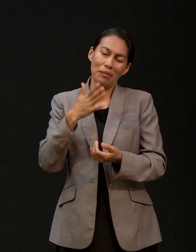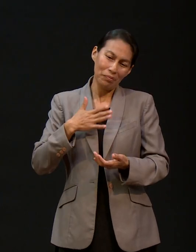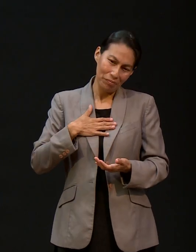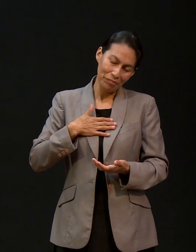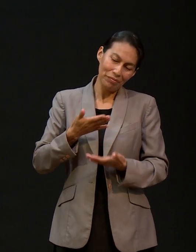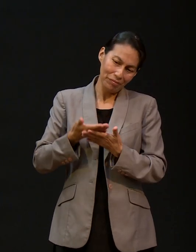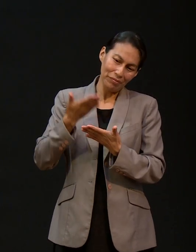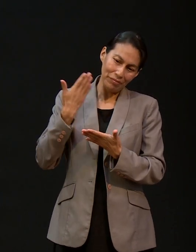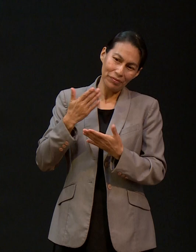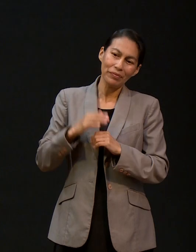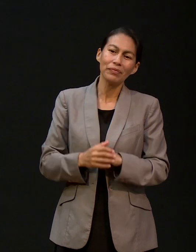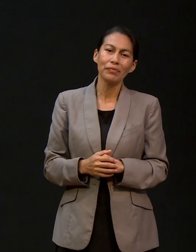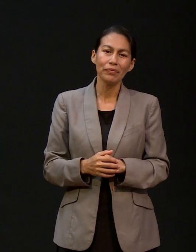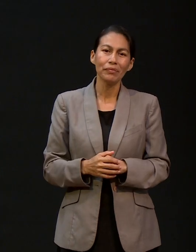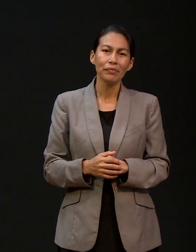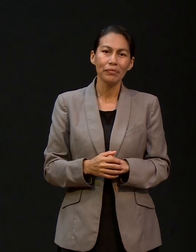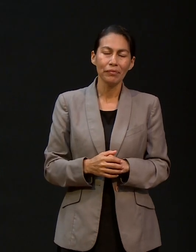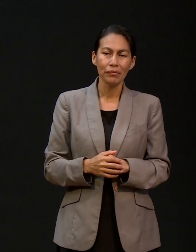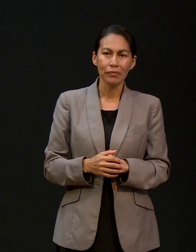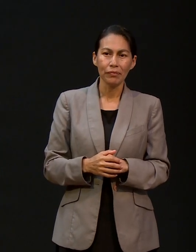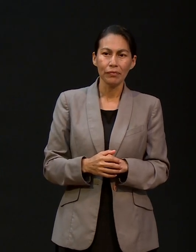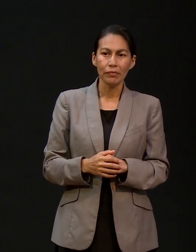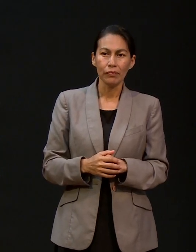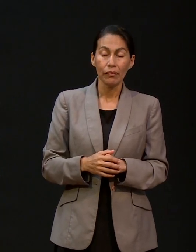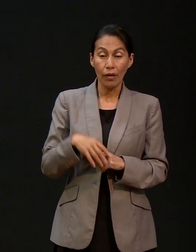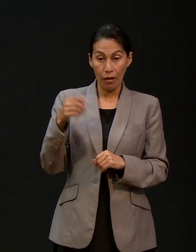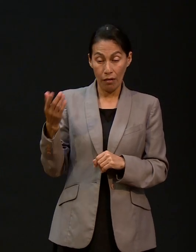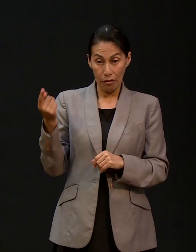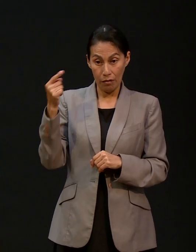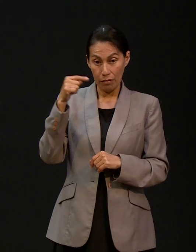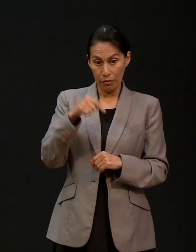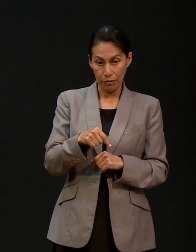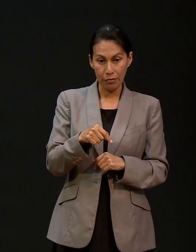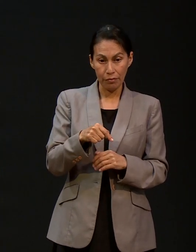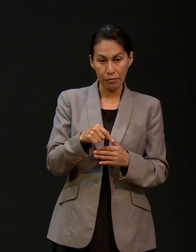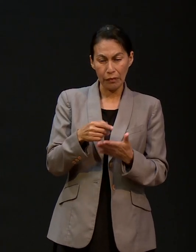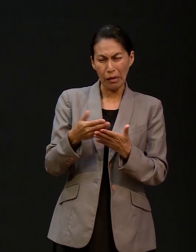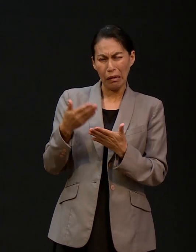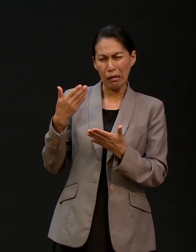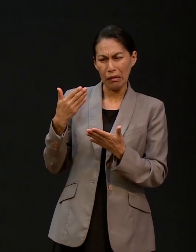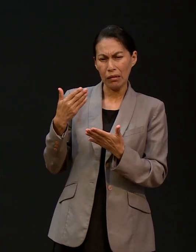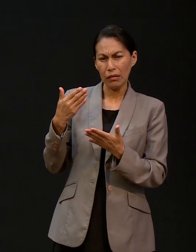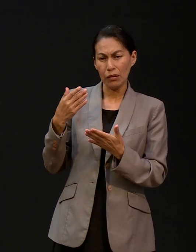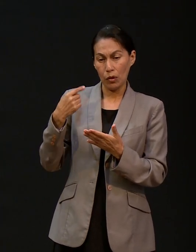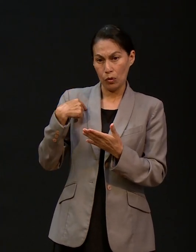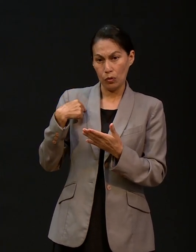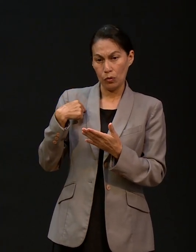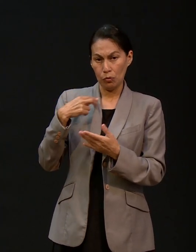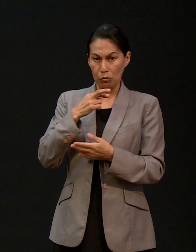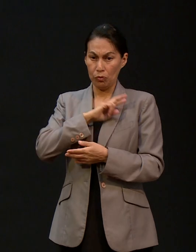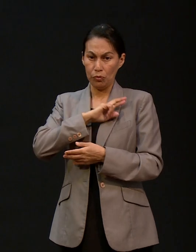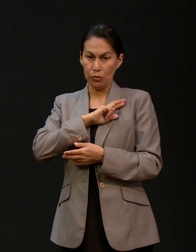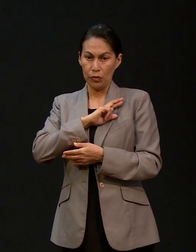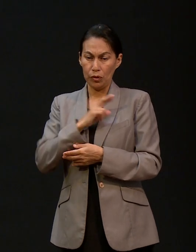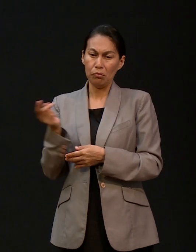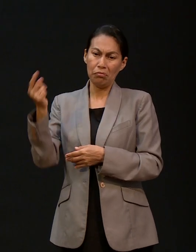la carrera de Ingeniería que por ahí estuvimos nosotros también tomando, cursando. Llegamos aquí, inicialmente llegué yo,